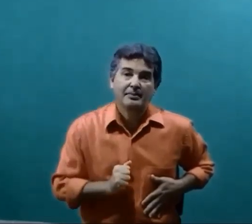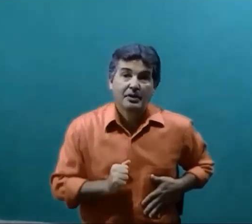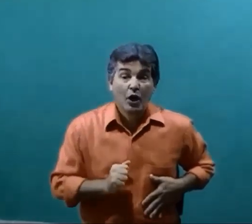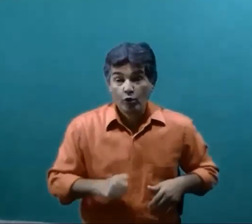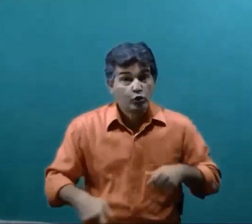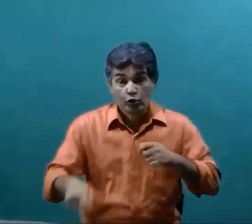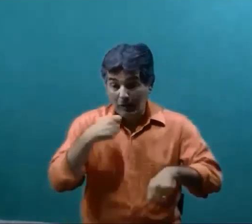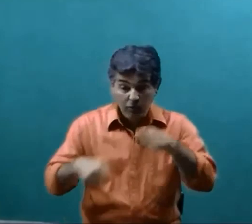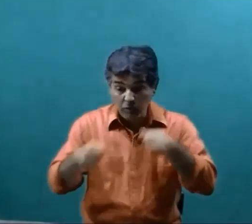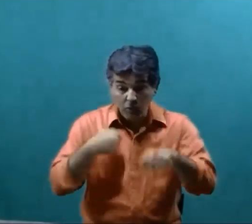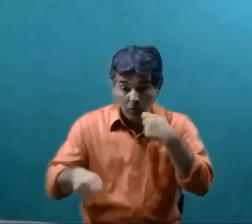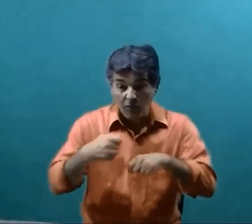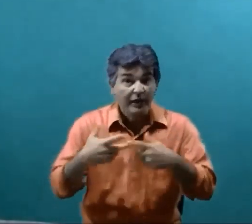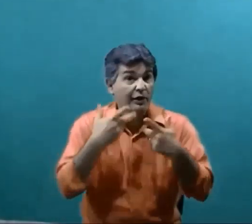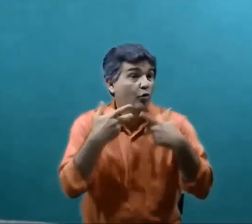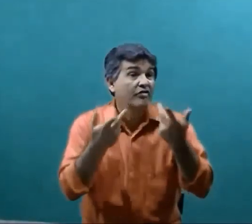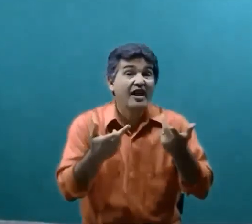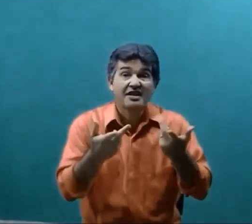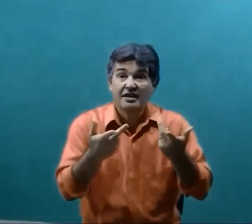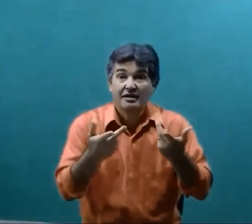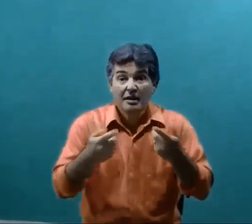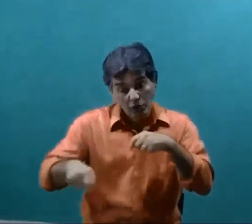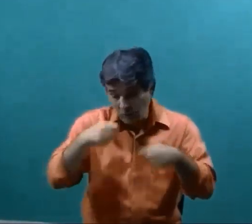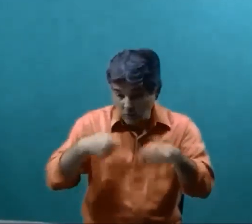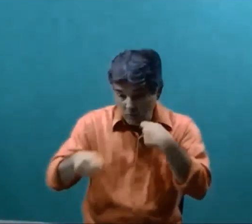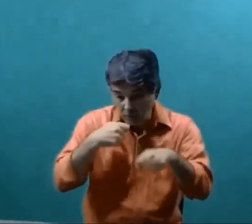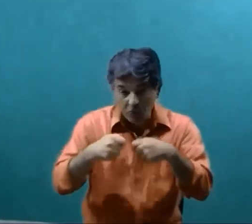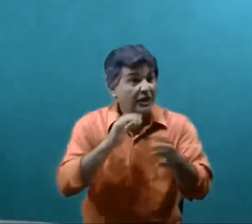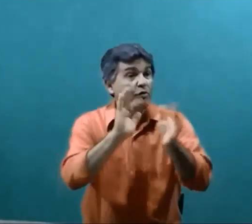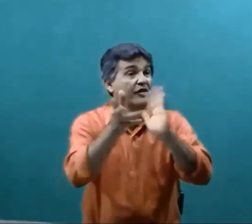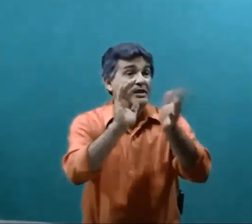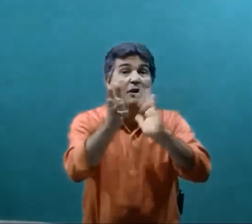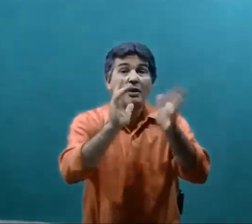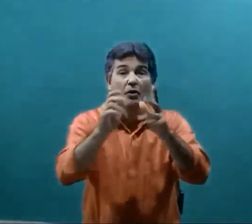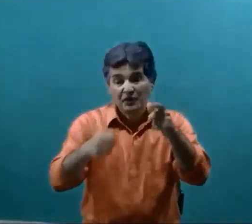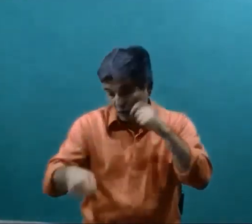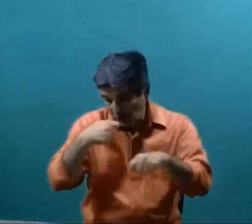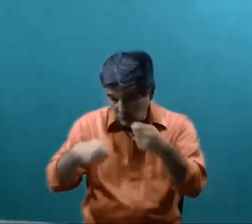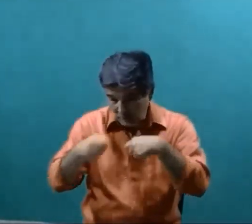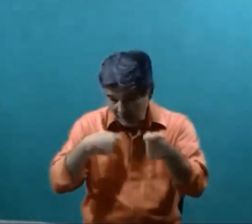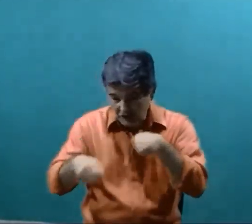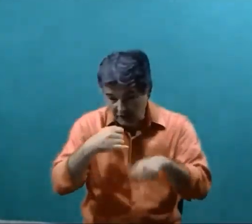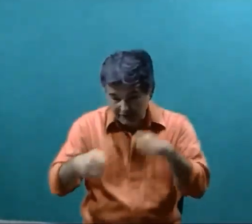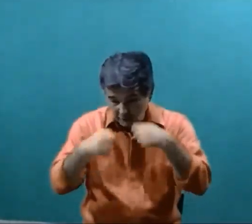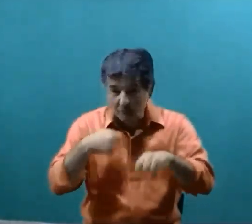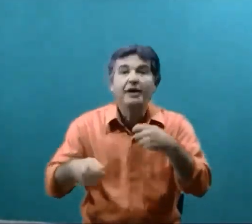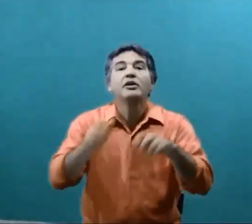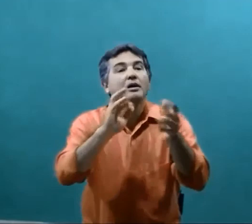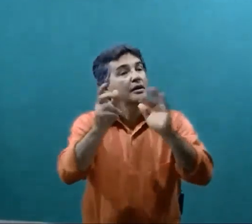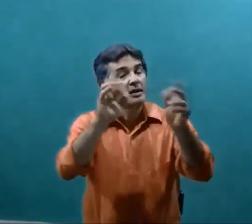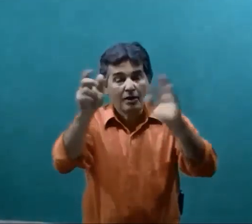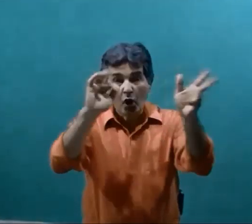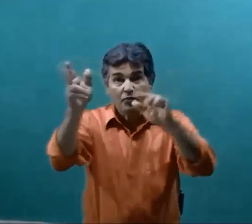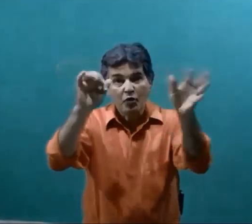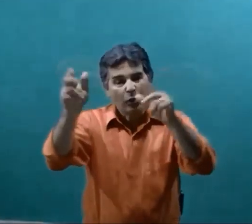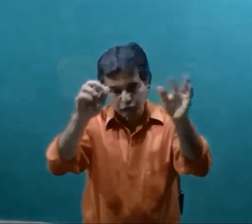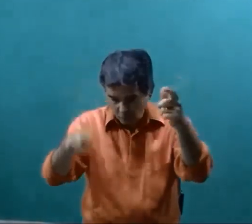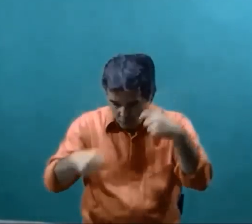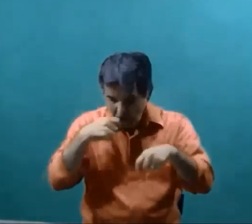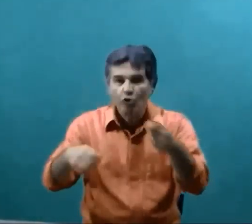O sul Ele conversa Então quando ele conversa É com a mão Então está mastigando Está comendo Está ali ó E